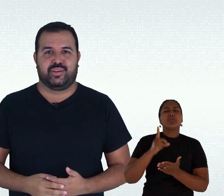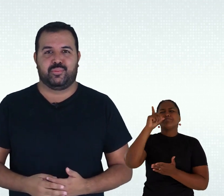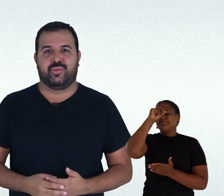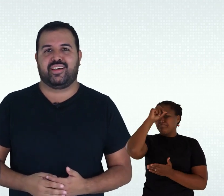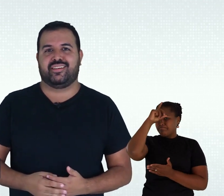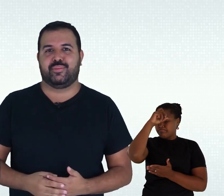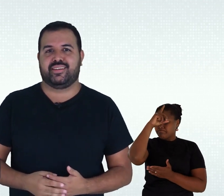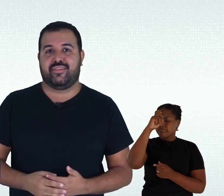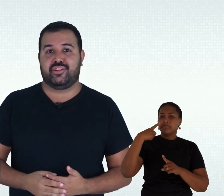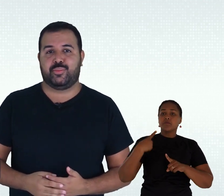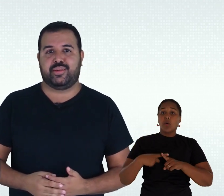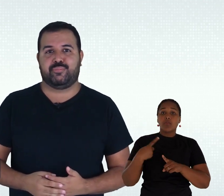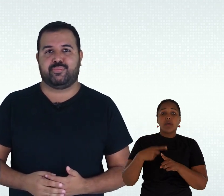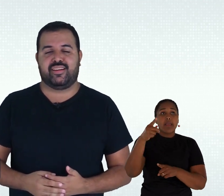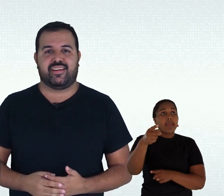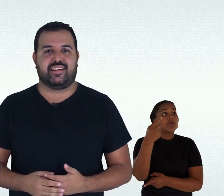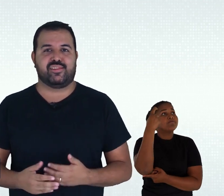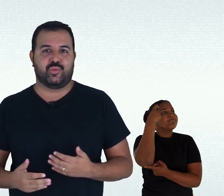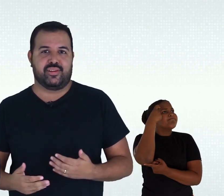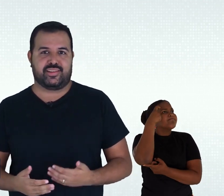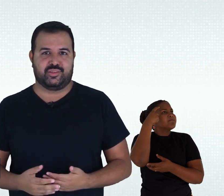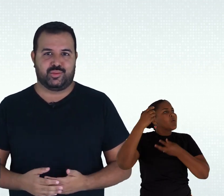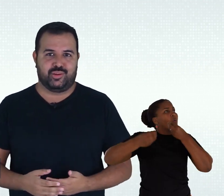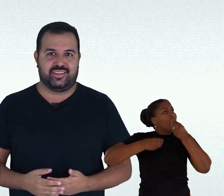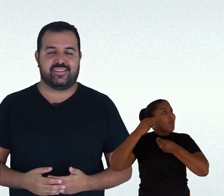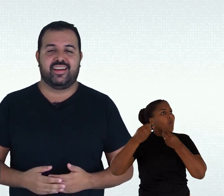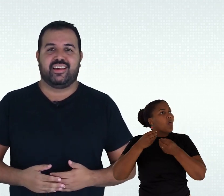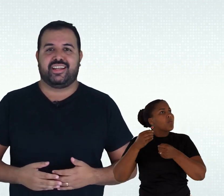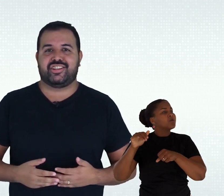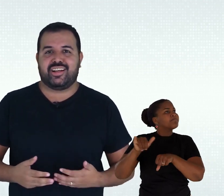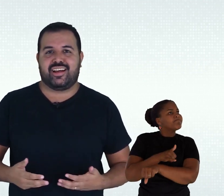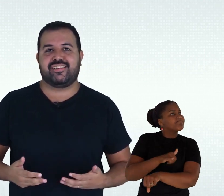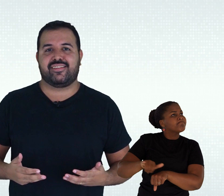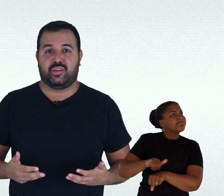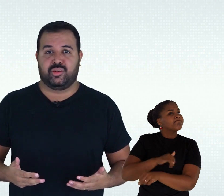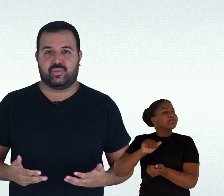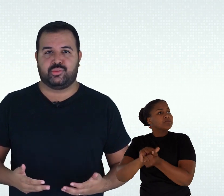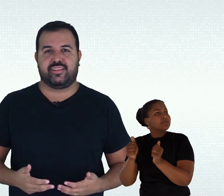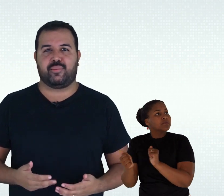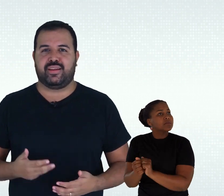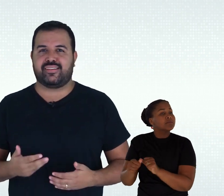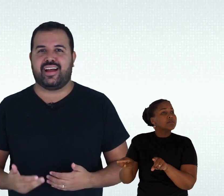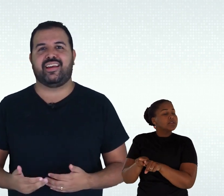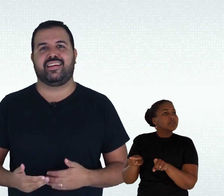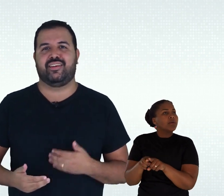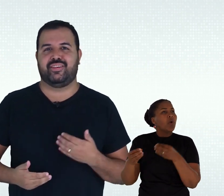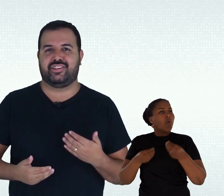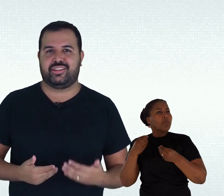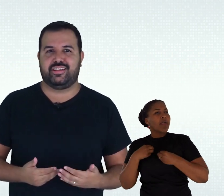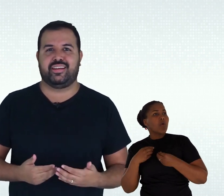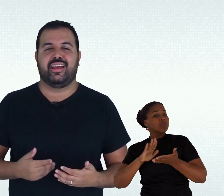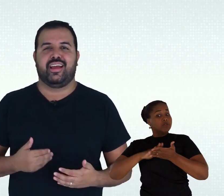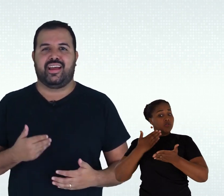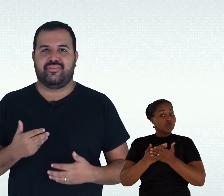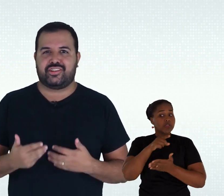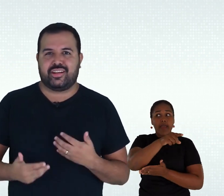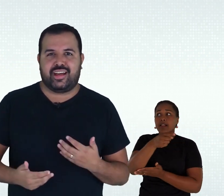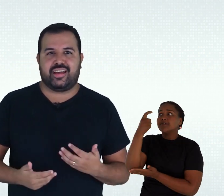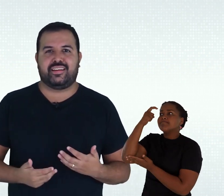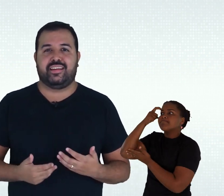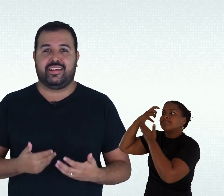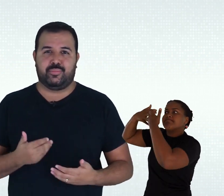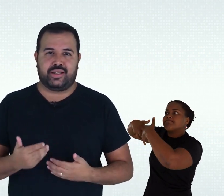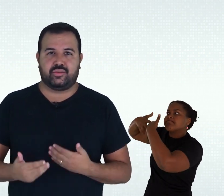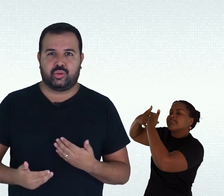desafiadora, porque ela demandava de mim pensar em escolhas tradutórias, que enxergassem as alunas futuras a pensarem, a refletirem, a